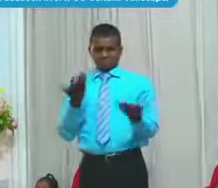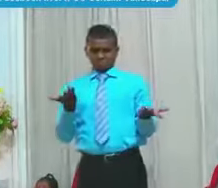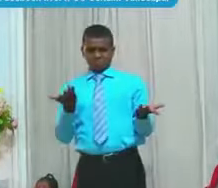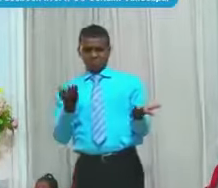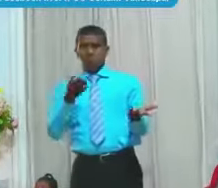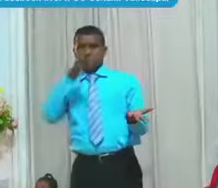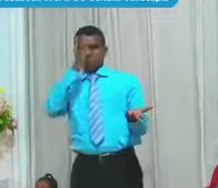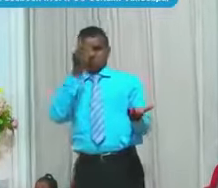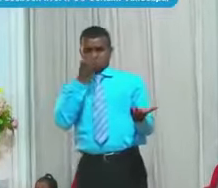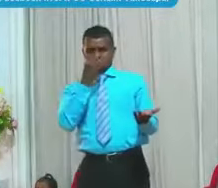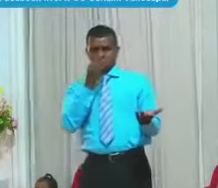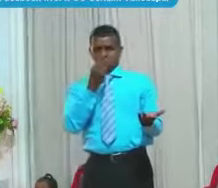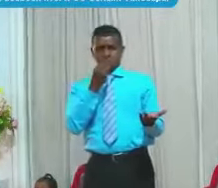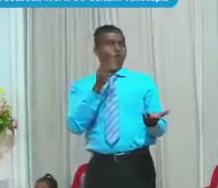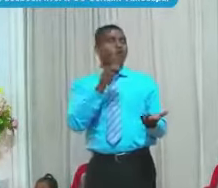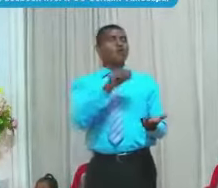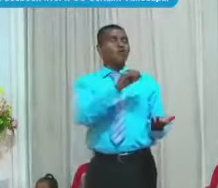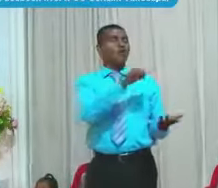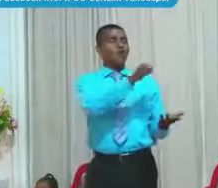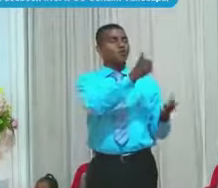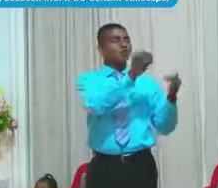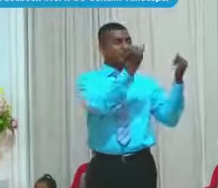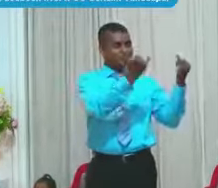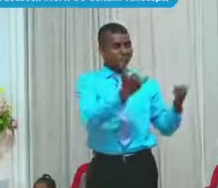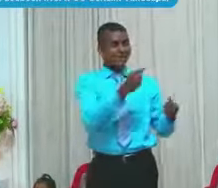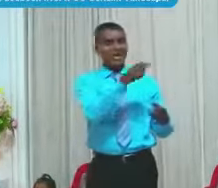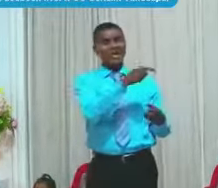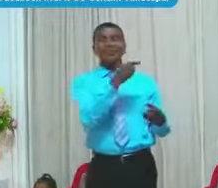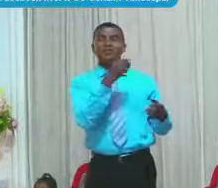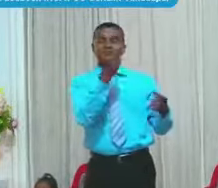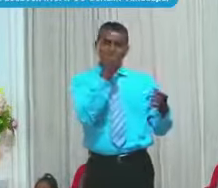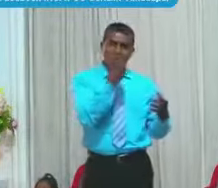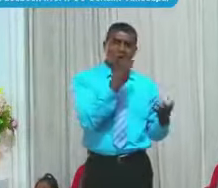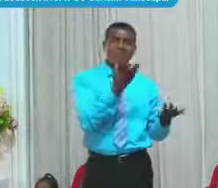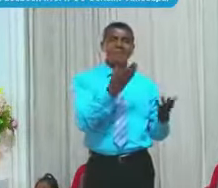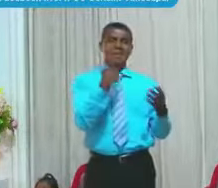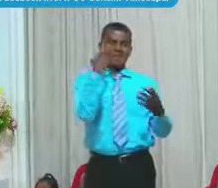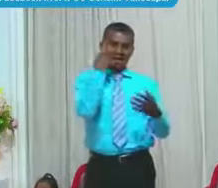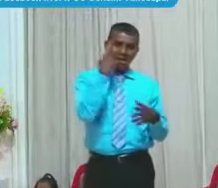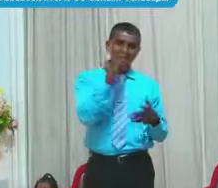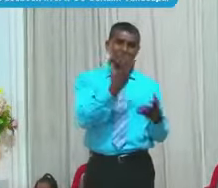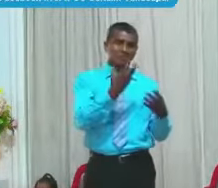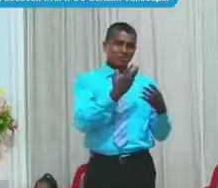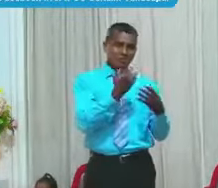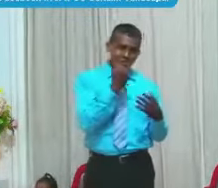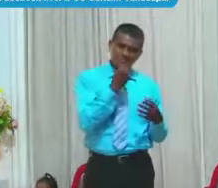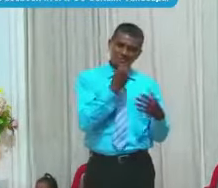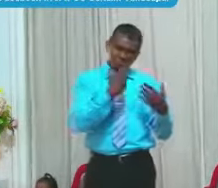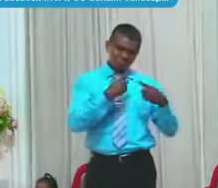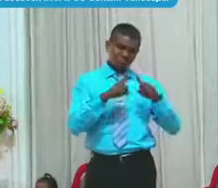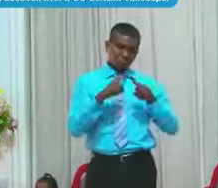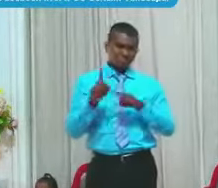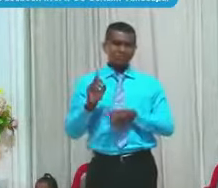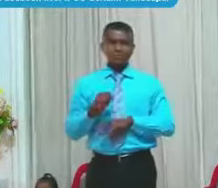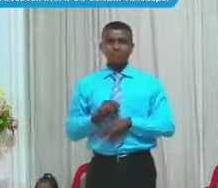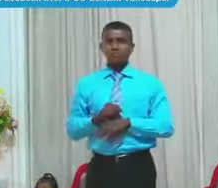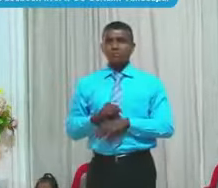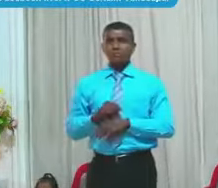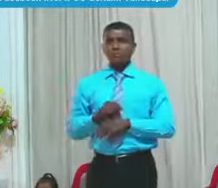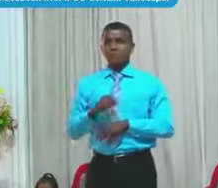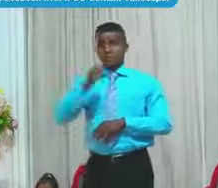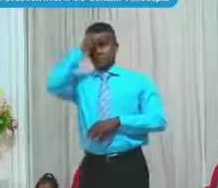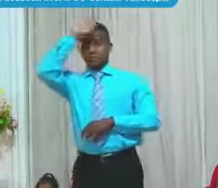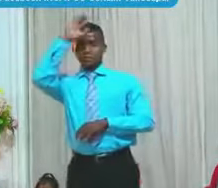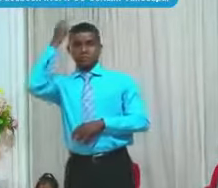Alimento Como Nosotros Come Carne Y Come Viandas Y Todo Eso Yo No Señor Dijo Daniel